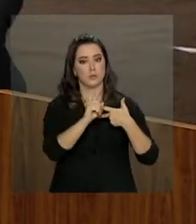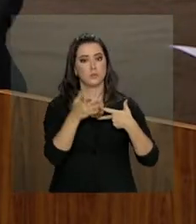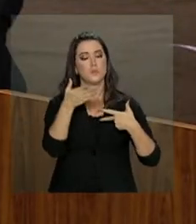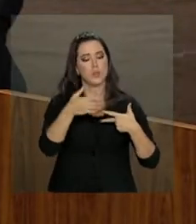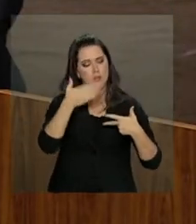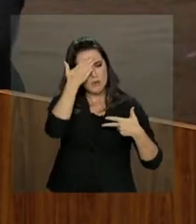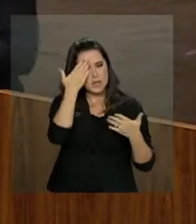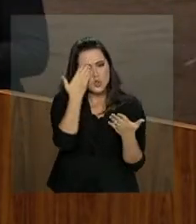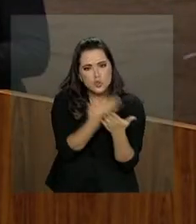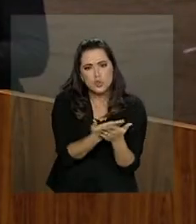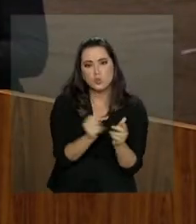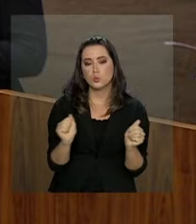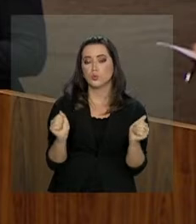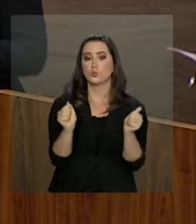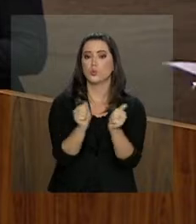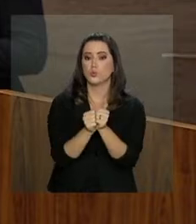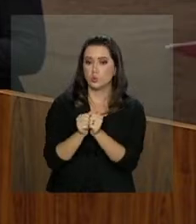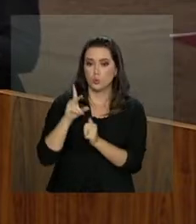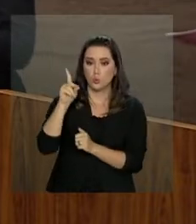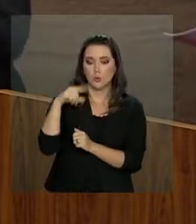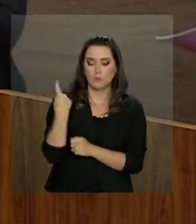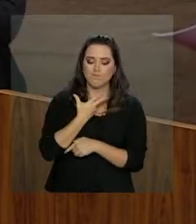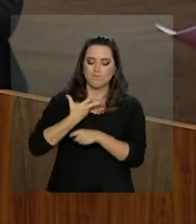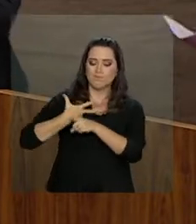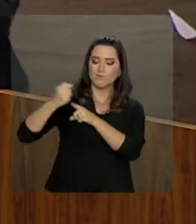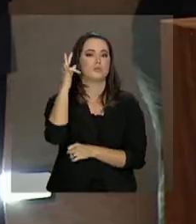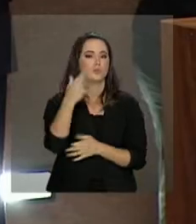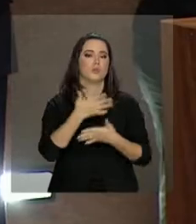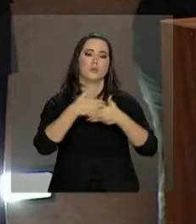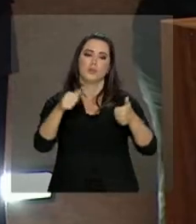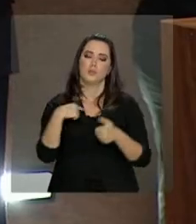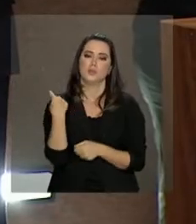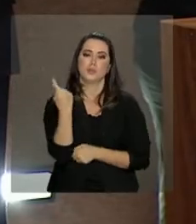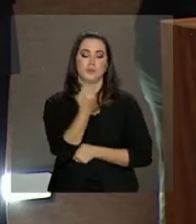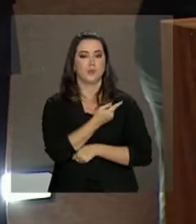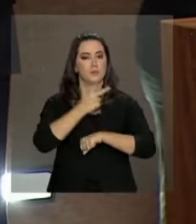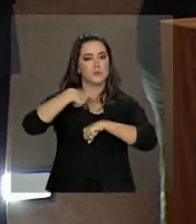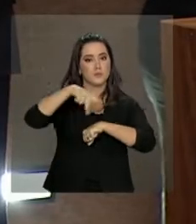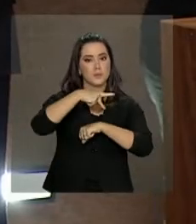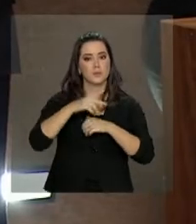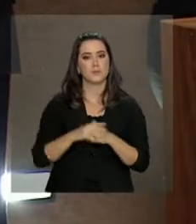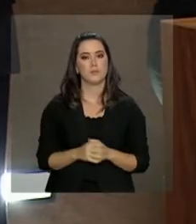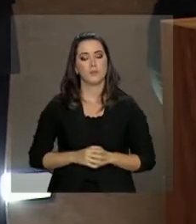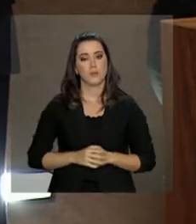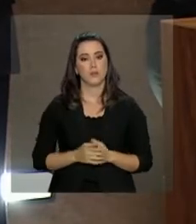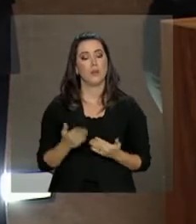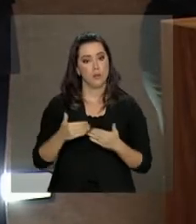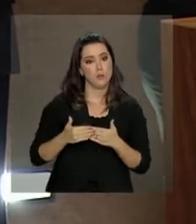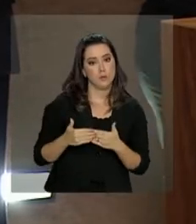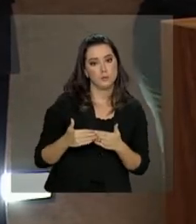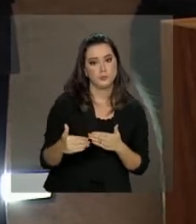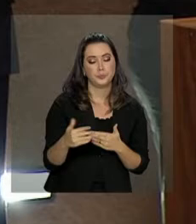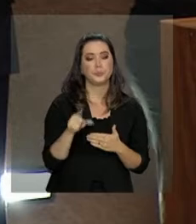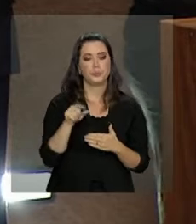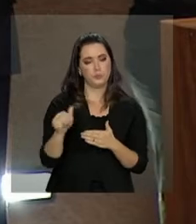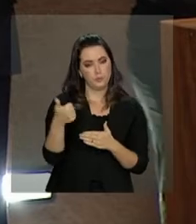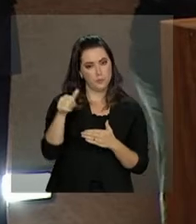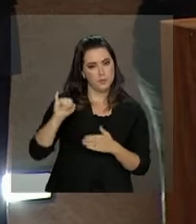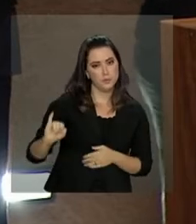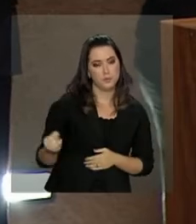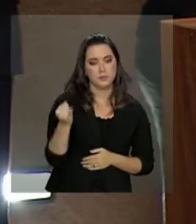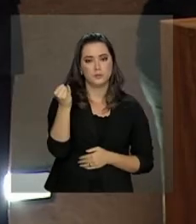pela vida, já que sofreu um ataque no início da campanha eleitoral. Afirmou ainda que a vitória não foi só dele. Foi um